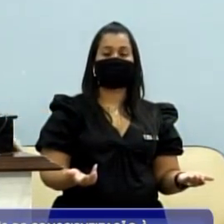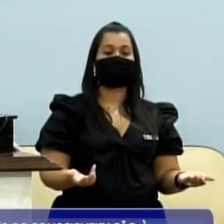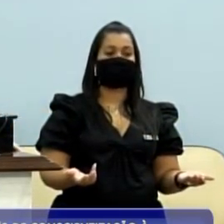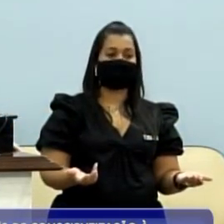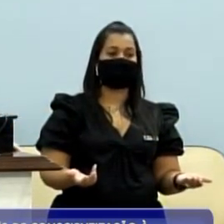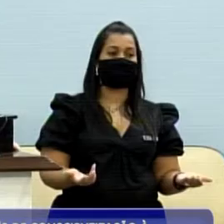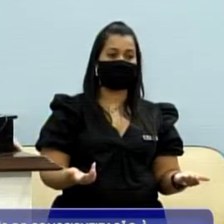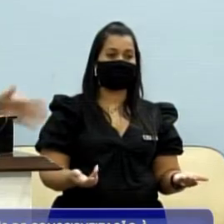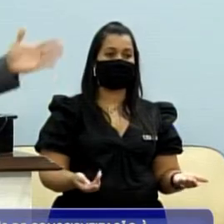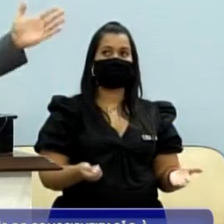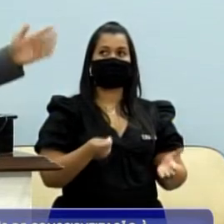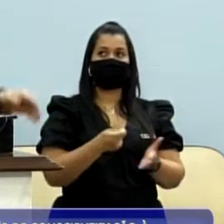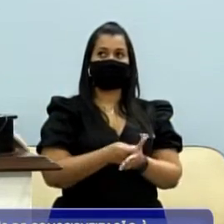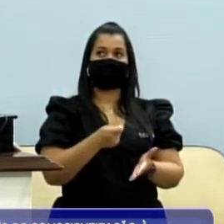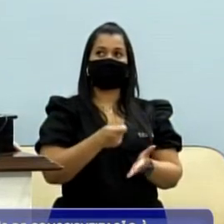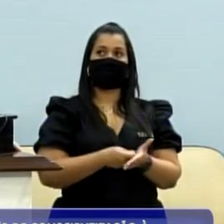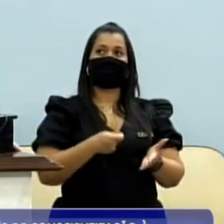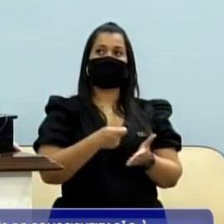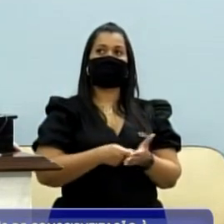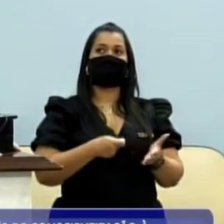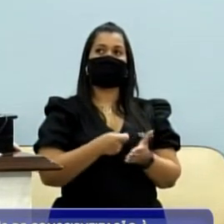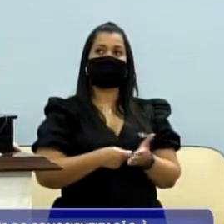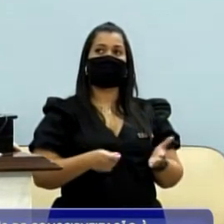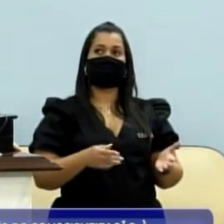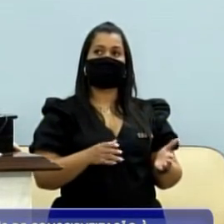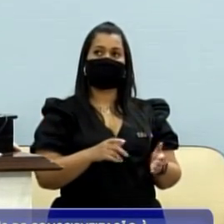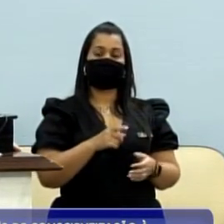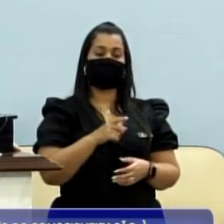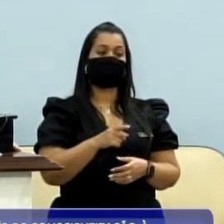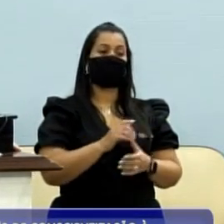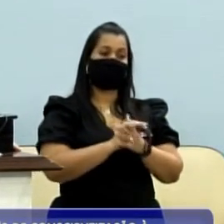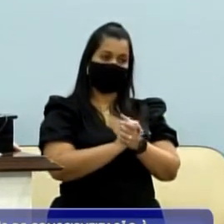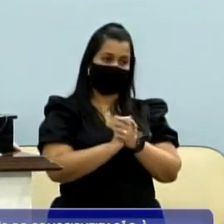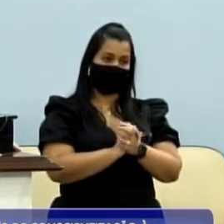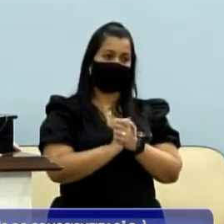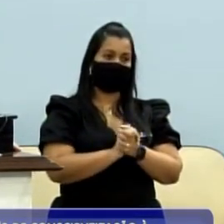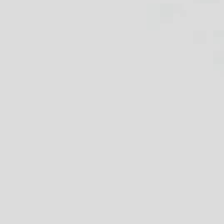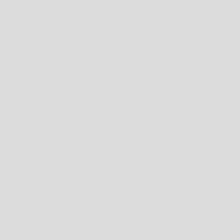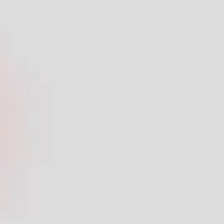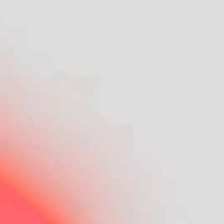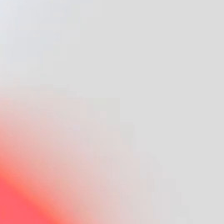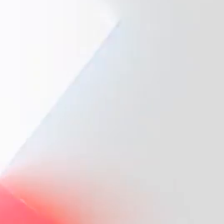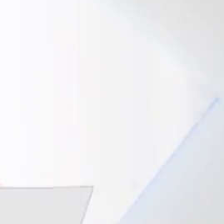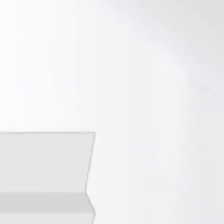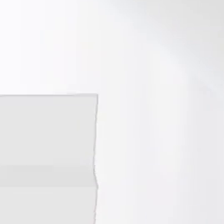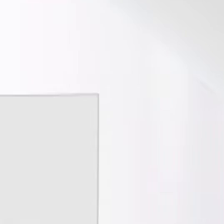como negar que nós lutamos, vereador Pedro Roberto é testemunho, mas essa aí, parabéns, parabéns mesmo.